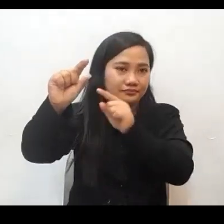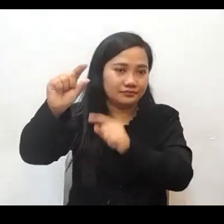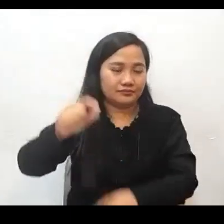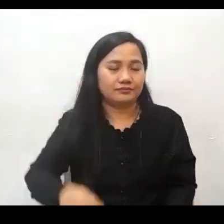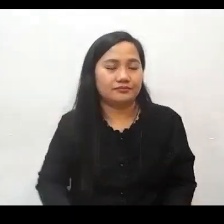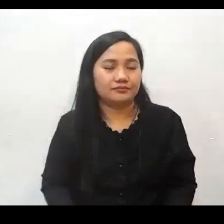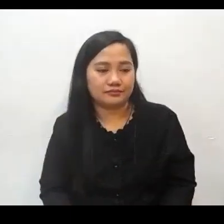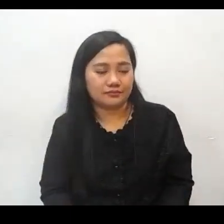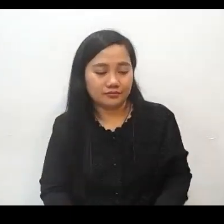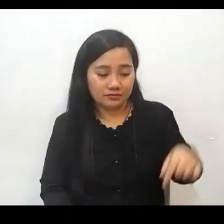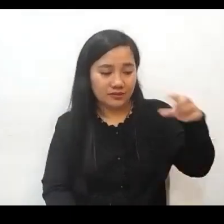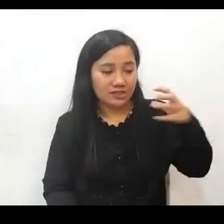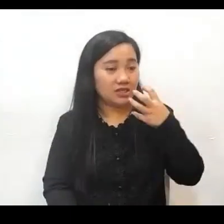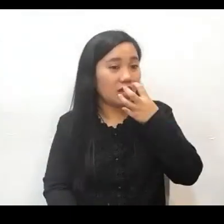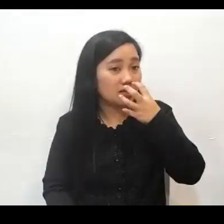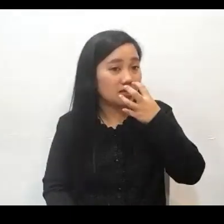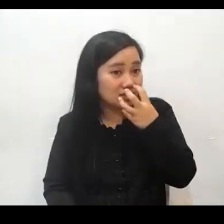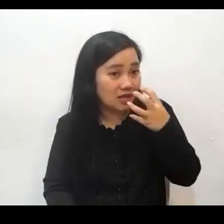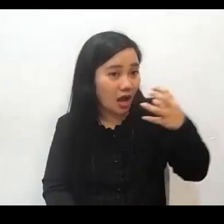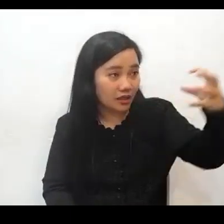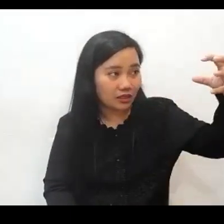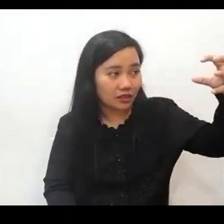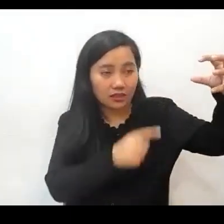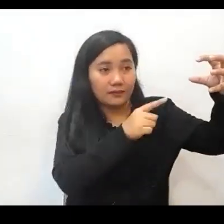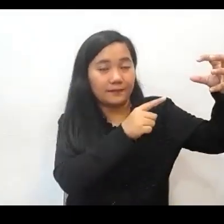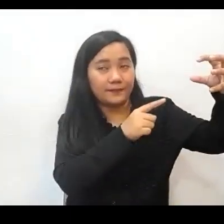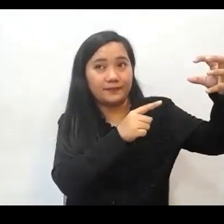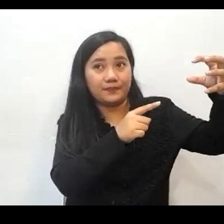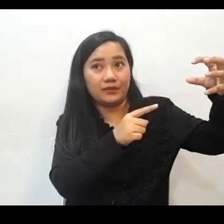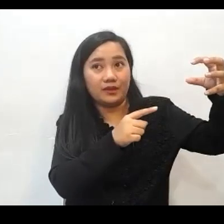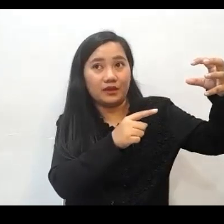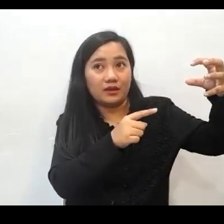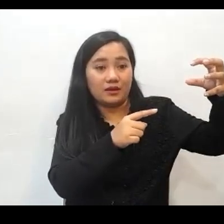Kaya meron pong araw meron pong mundo at naroon po yung buwan